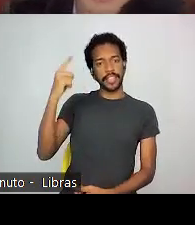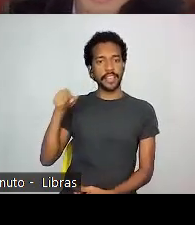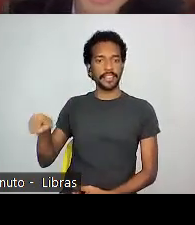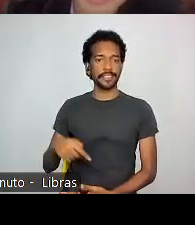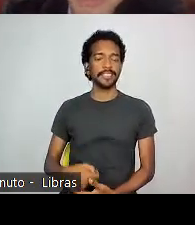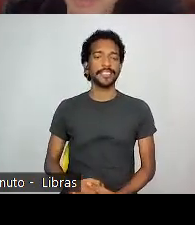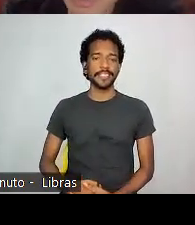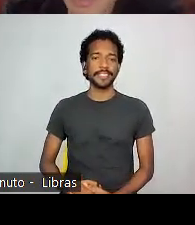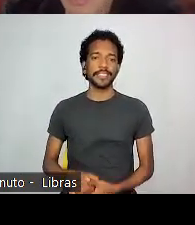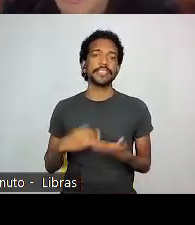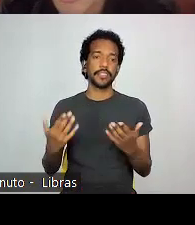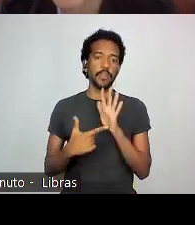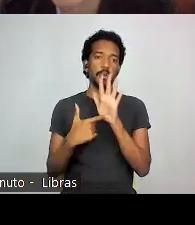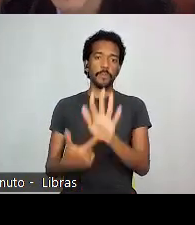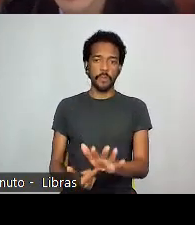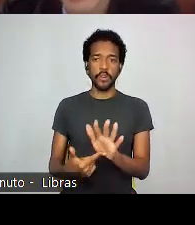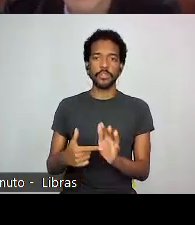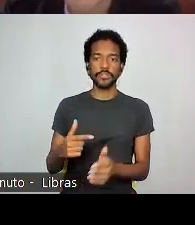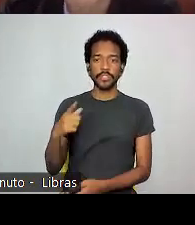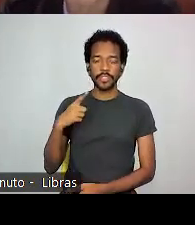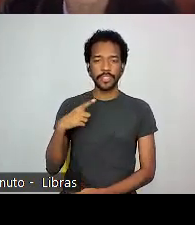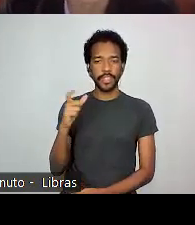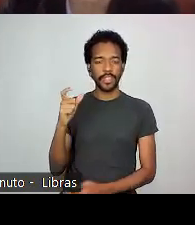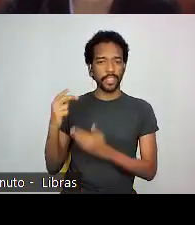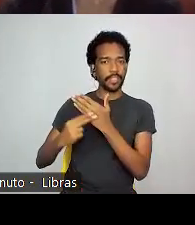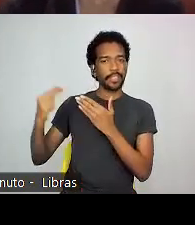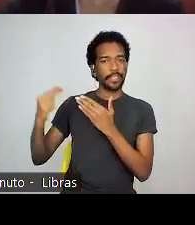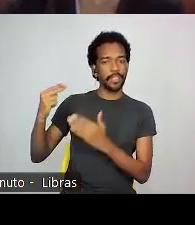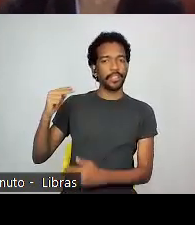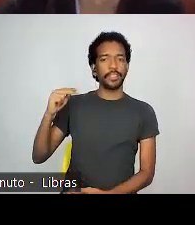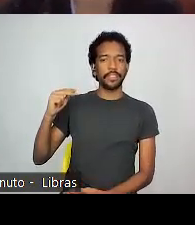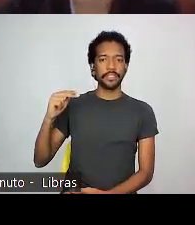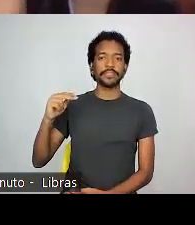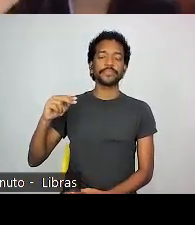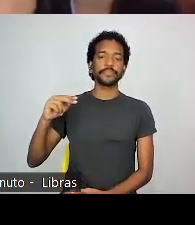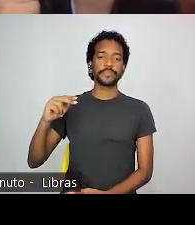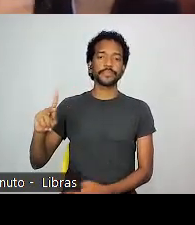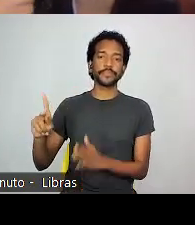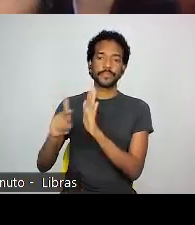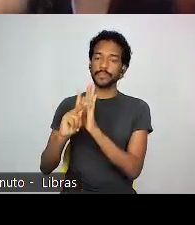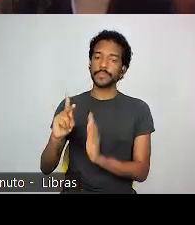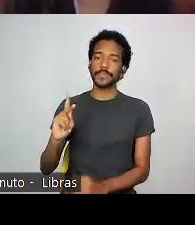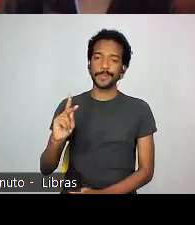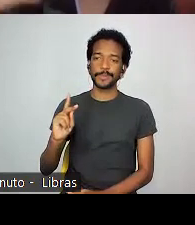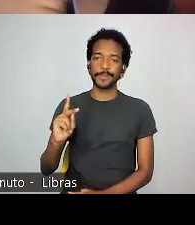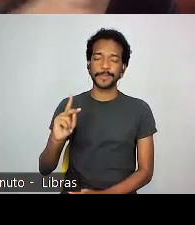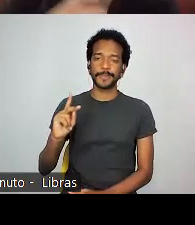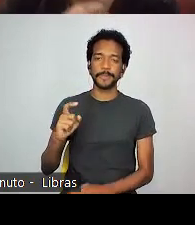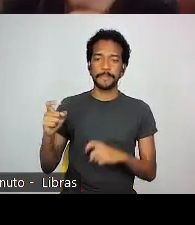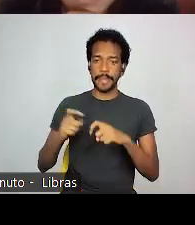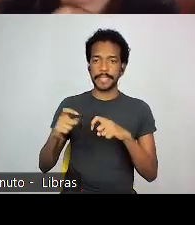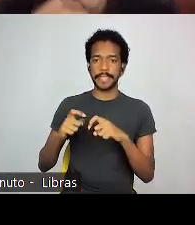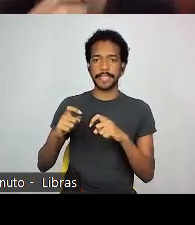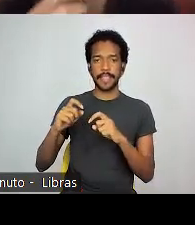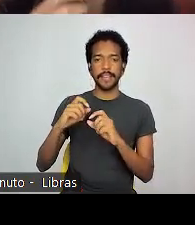Então, eu trago, por exemplo, Jenny Tsuchiyama, que ela é doutora em medicina oriental, ela se diz especialista em medicina oriental,